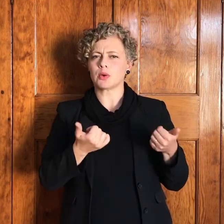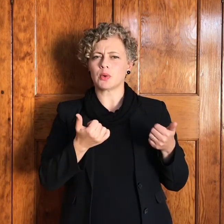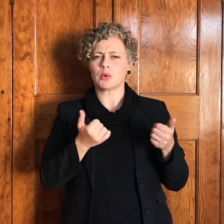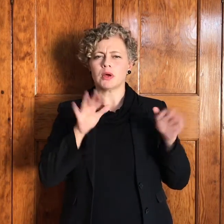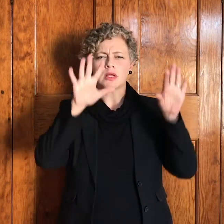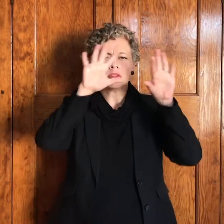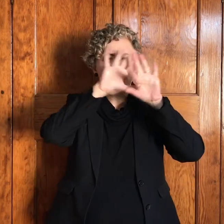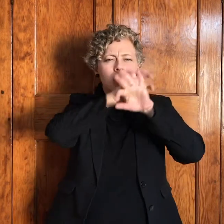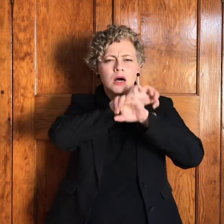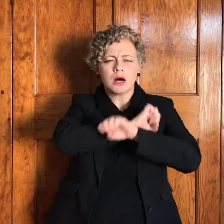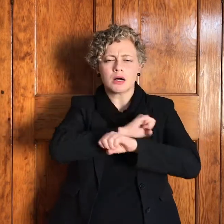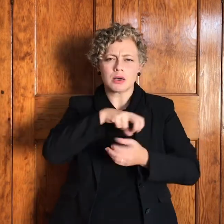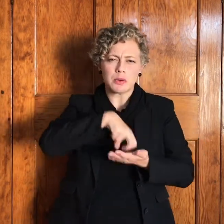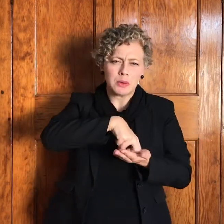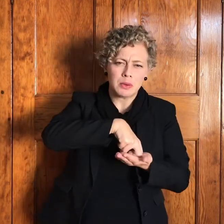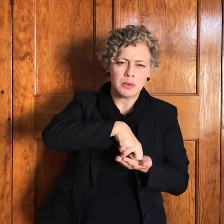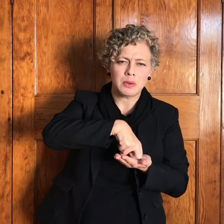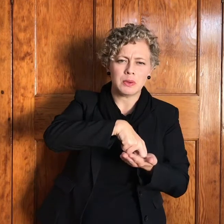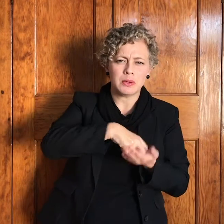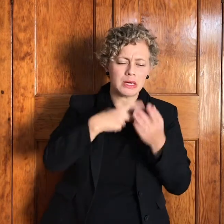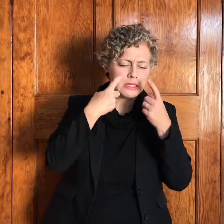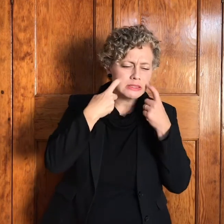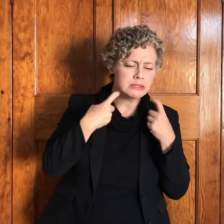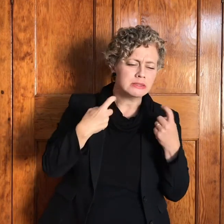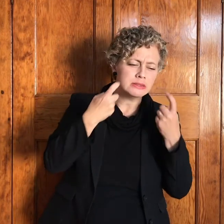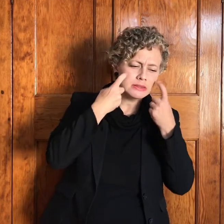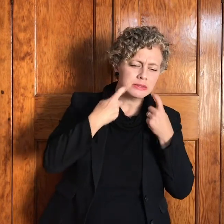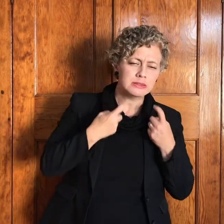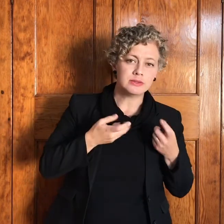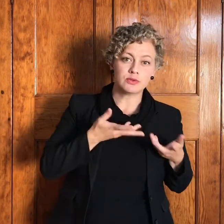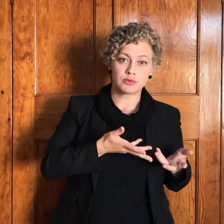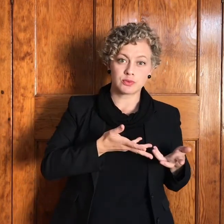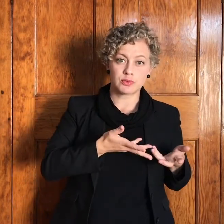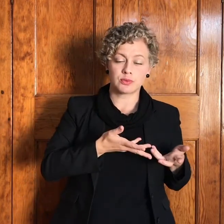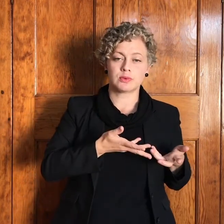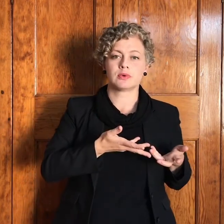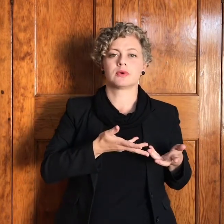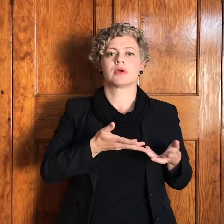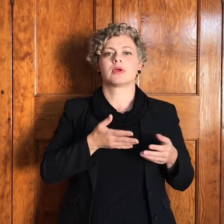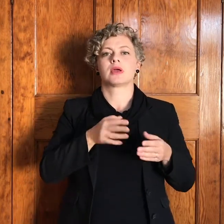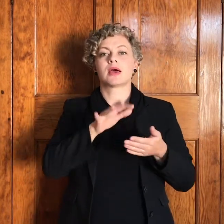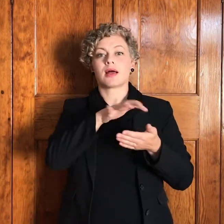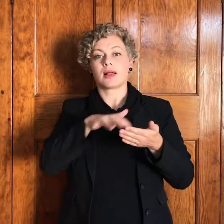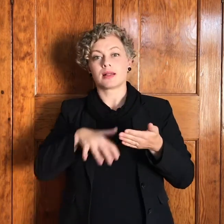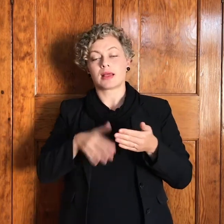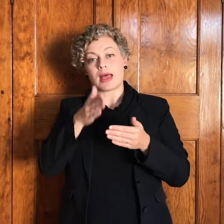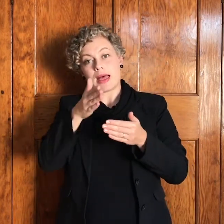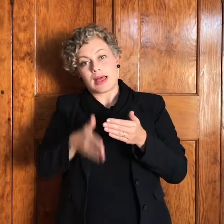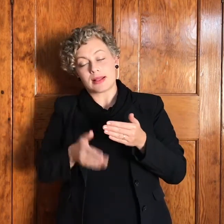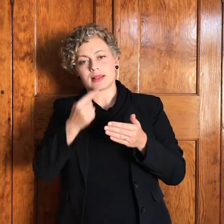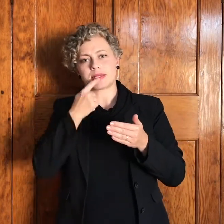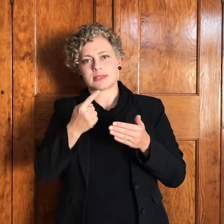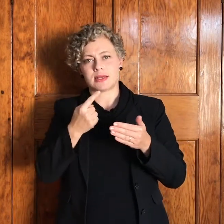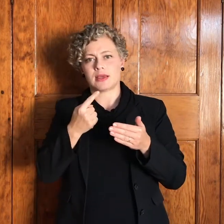gehirk en aan die snik gevind maar hy eindig die gedig met die woorde en hier ek staan weer